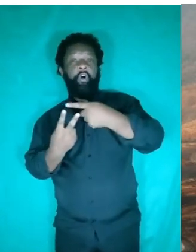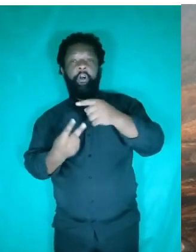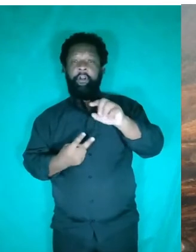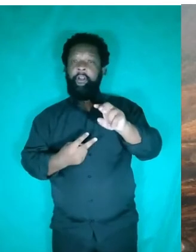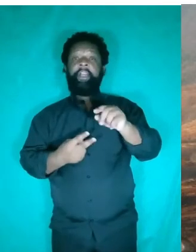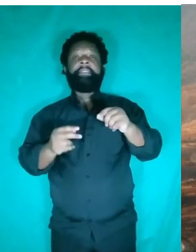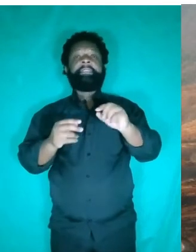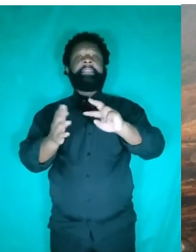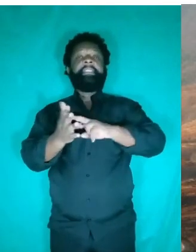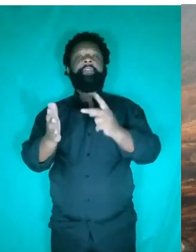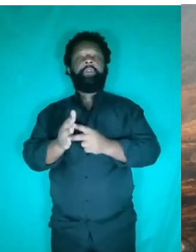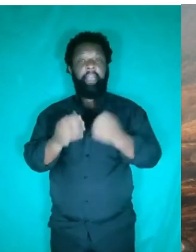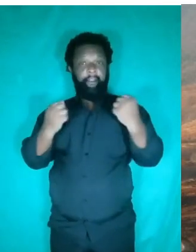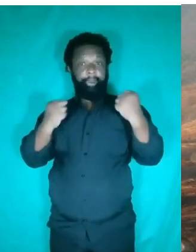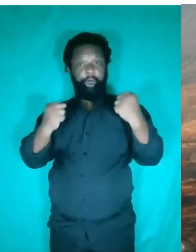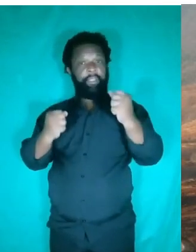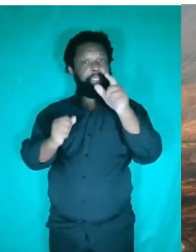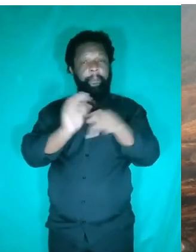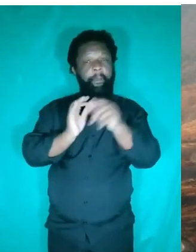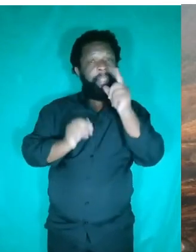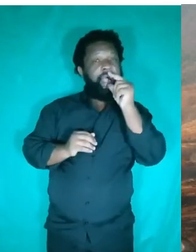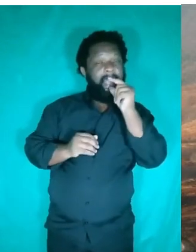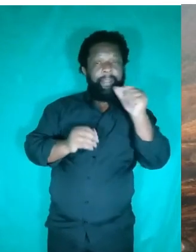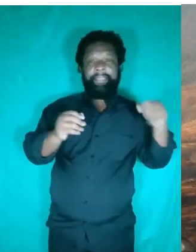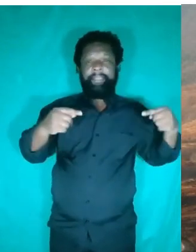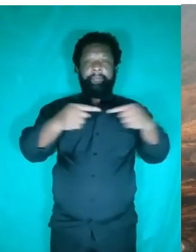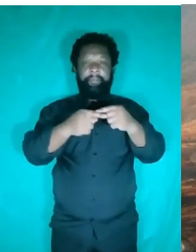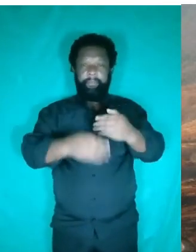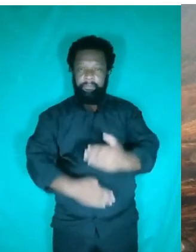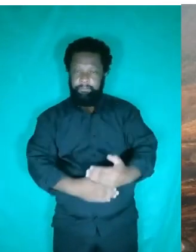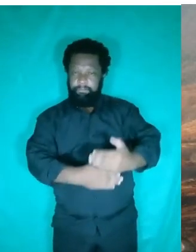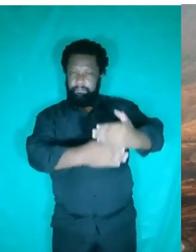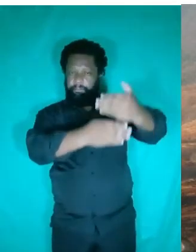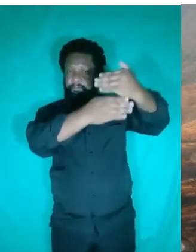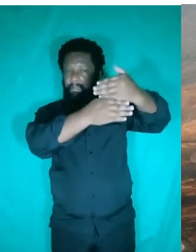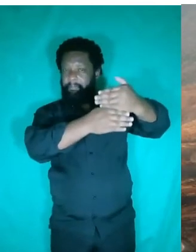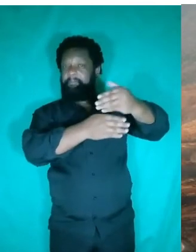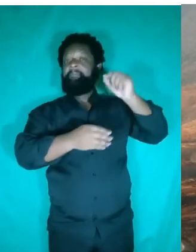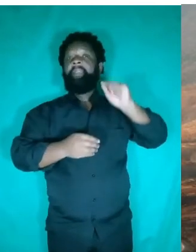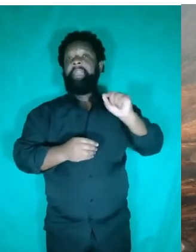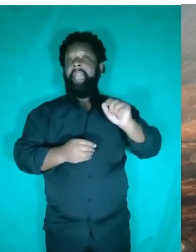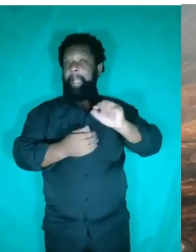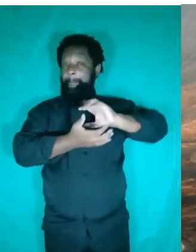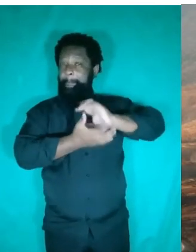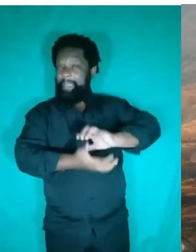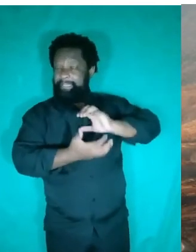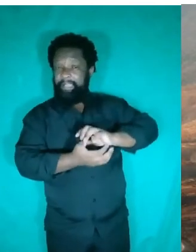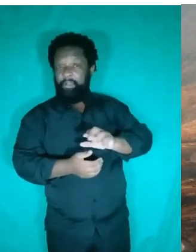representa a força da água que atua na barragem. Ok? Isso aqui não é a pressão. A pressão, ela não é uma grandeza